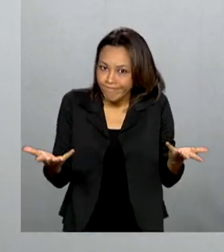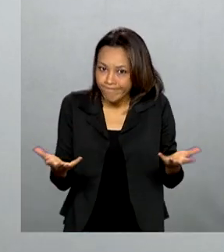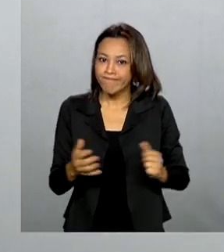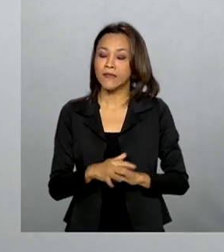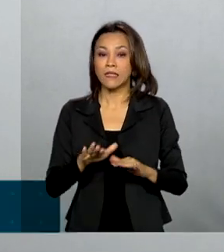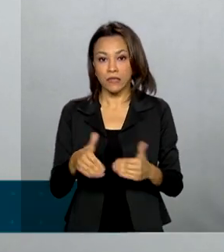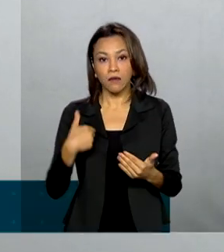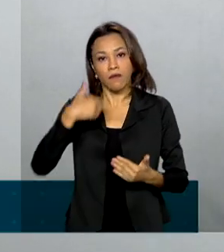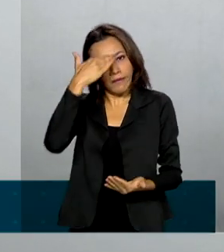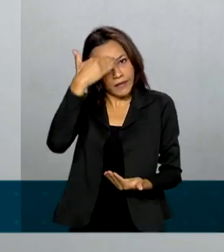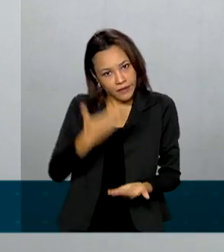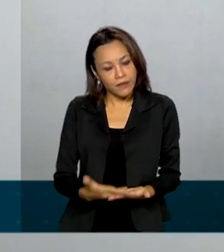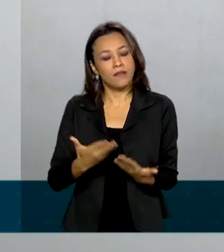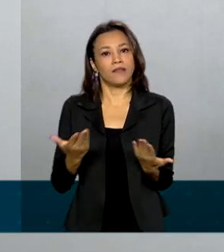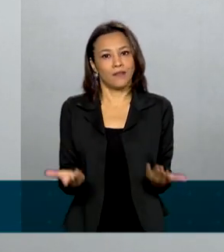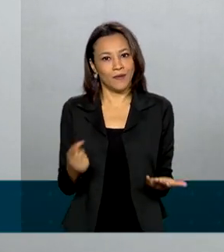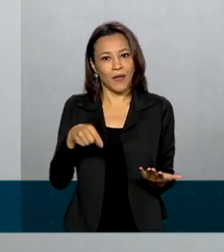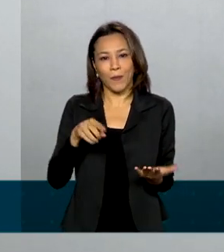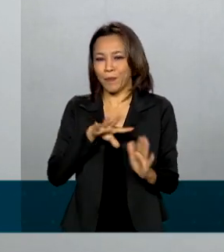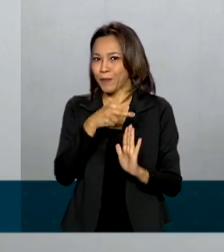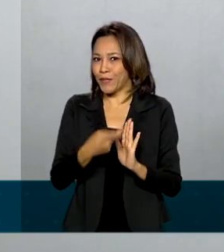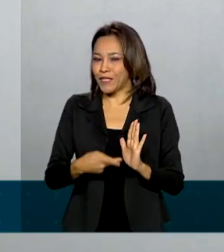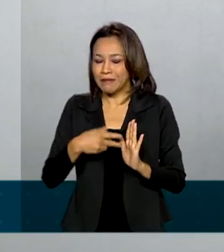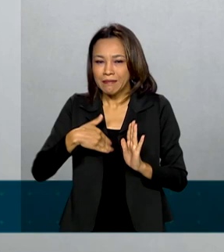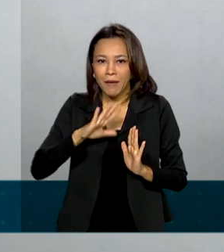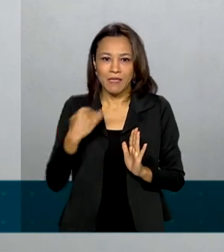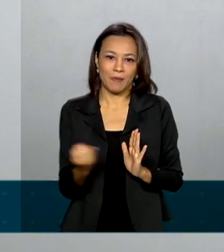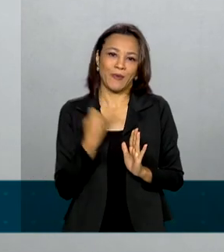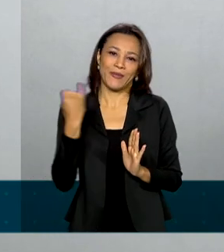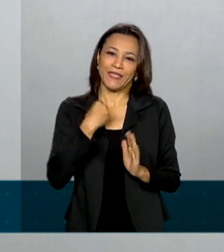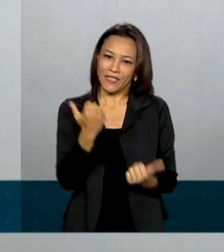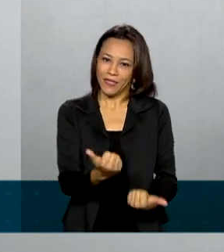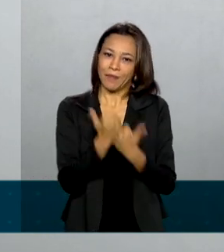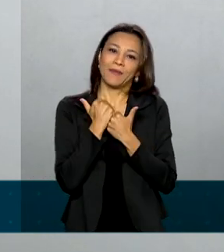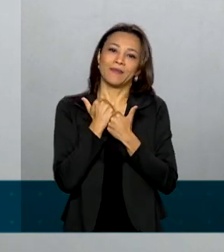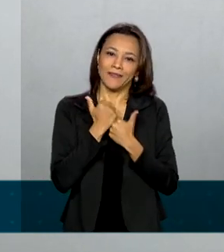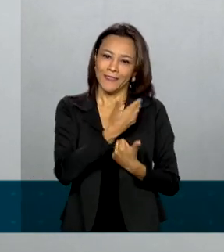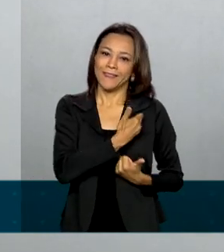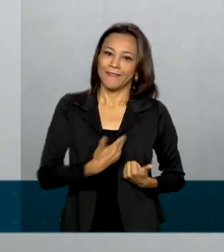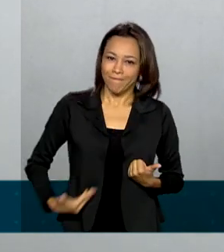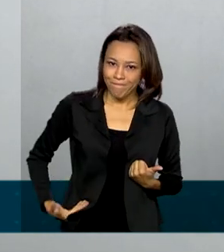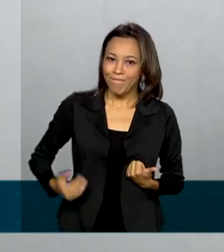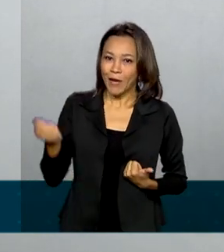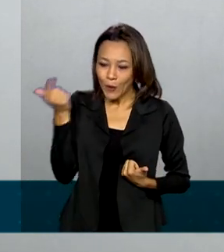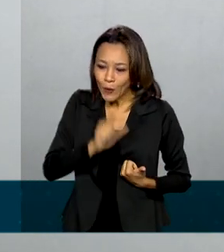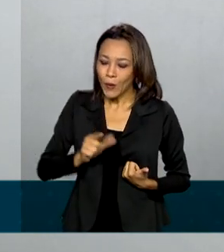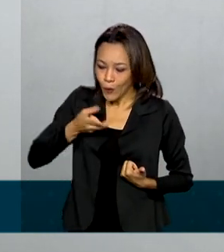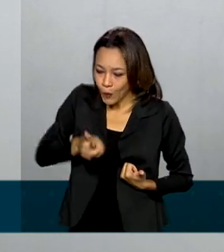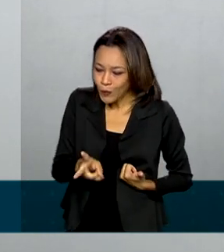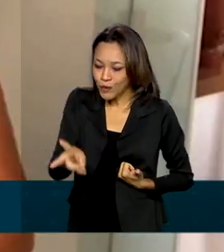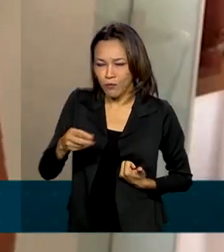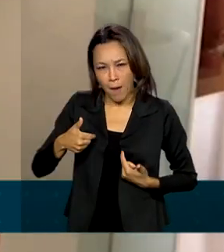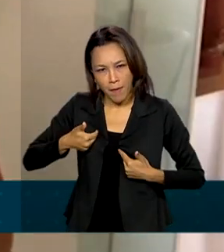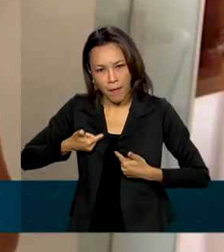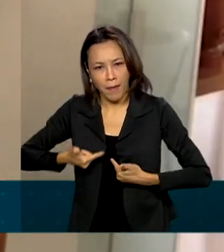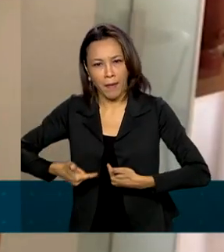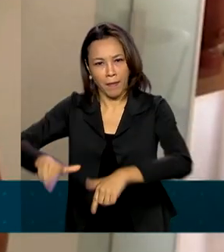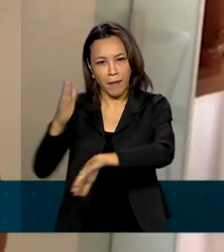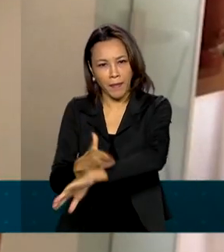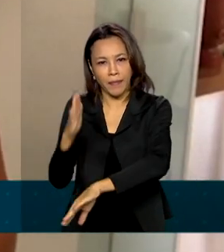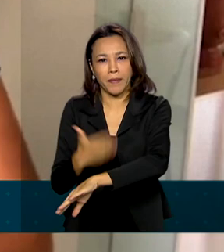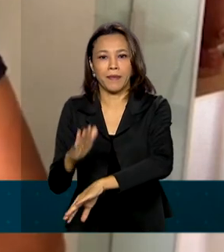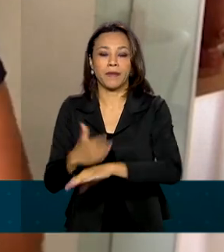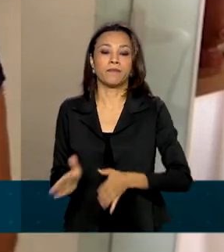eu acredito que seja um dos projetos mais importantes que a gente tenha na atualidade para continuar em alto nível. São